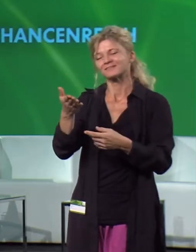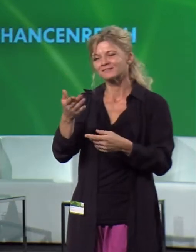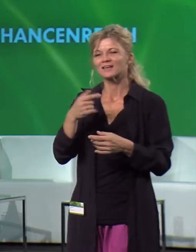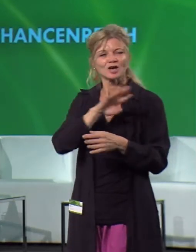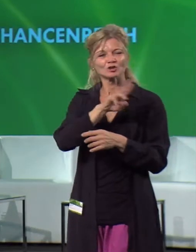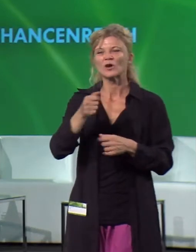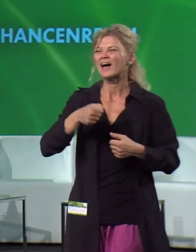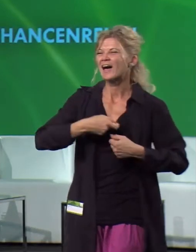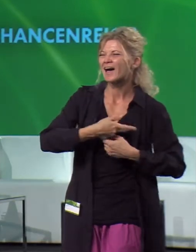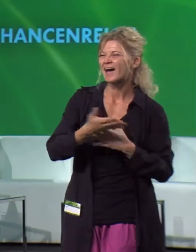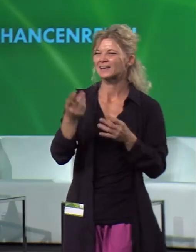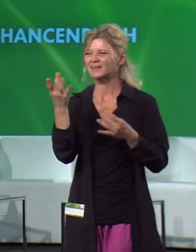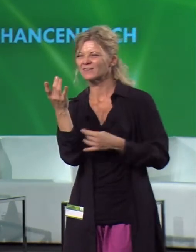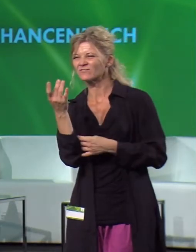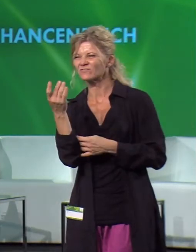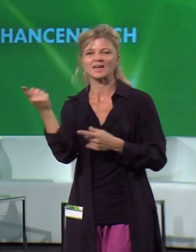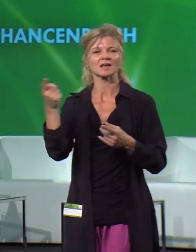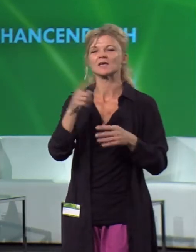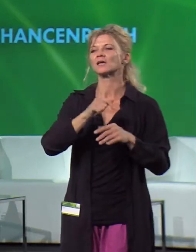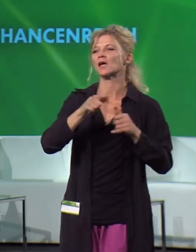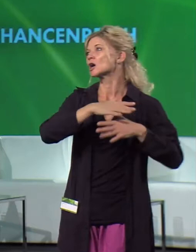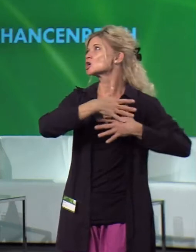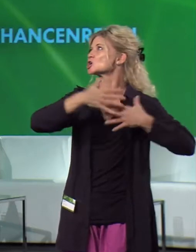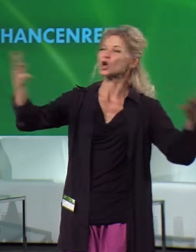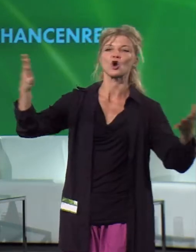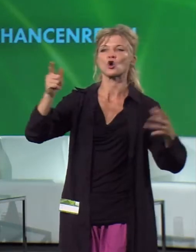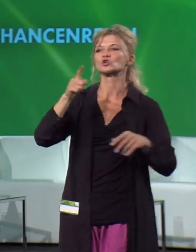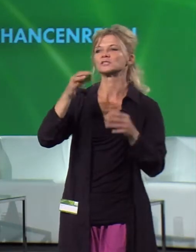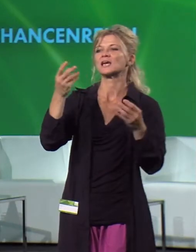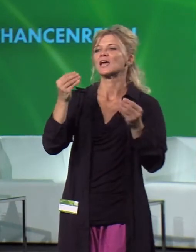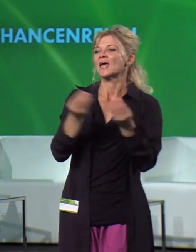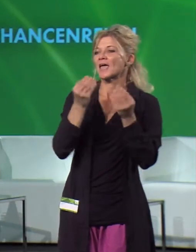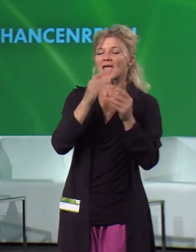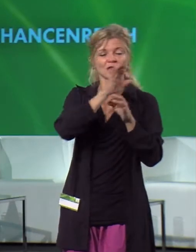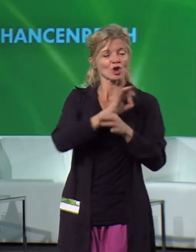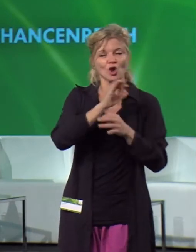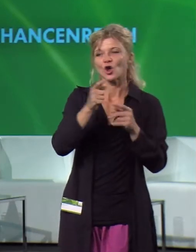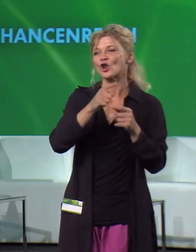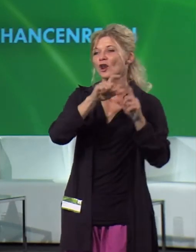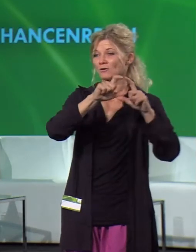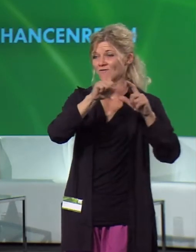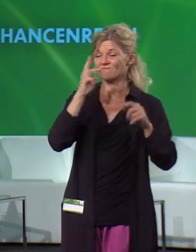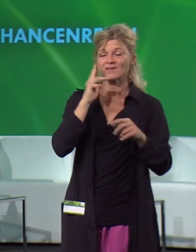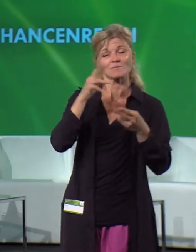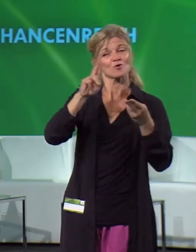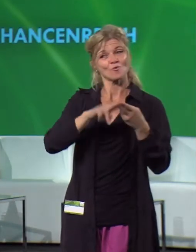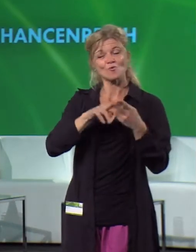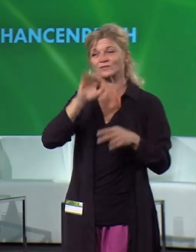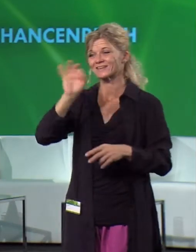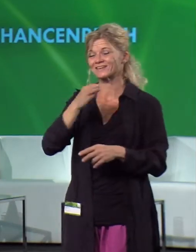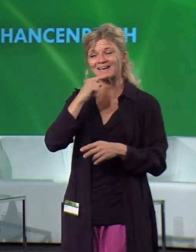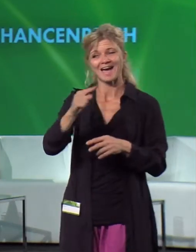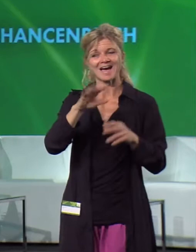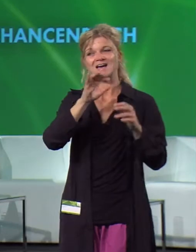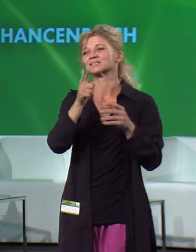multinationaler Erdölkonzerne oder Gaskonzerne und teilweise von ihrem politischen System her sogar größtenteils